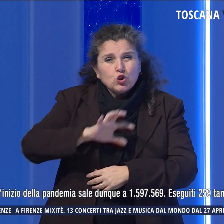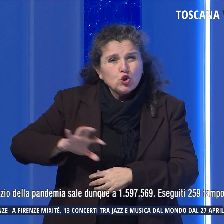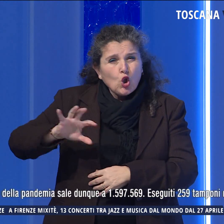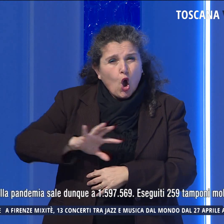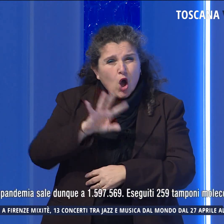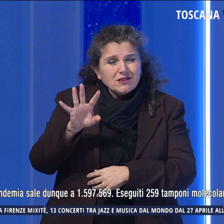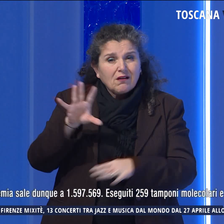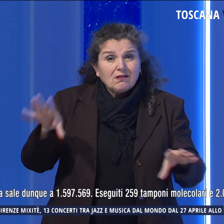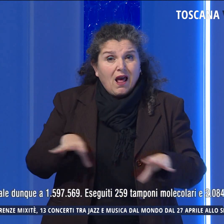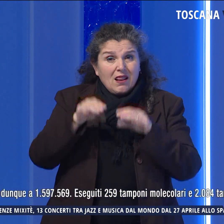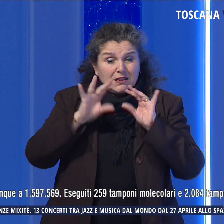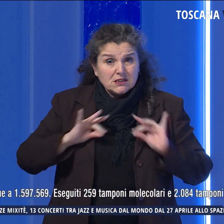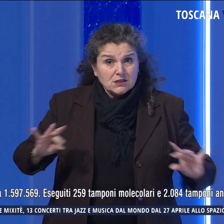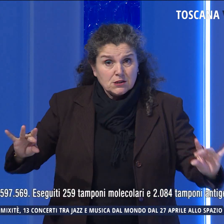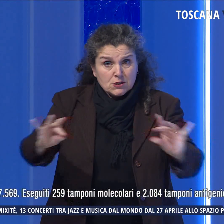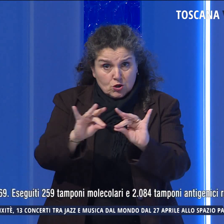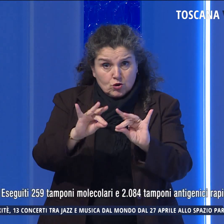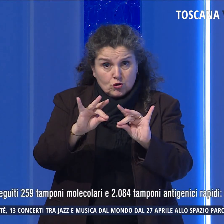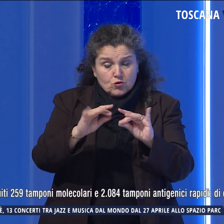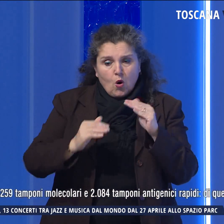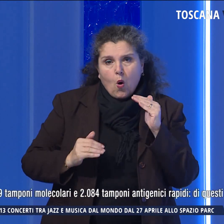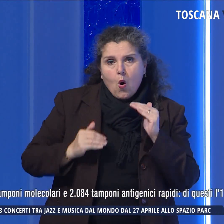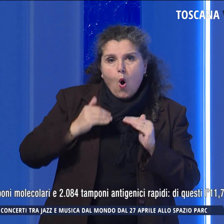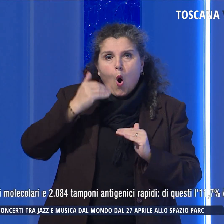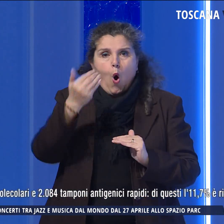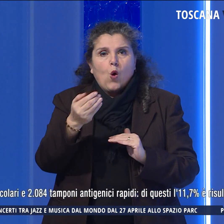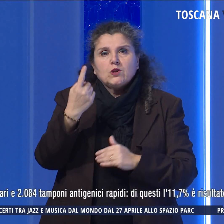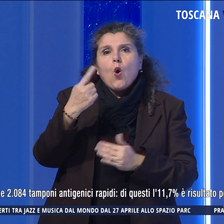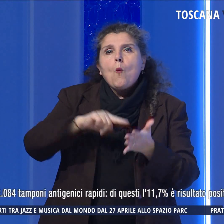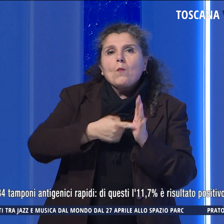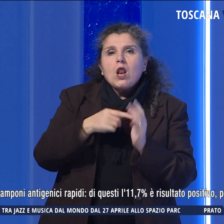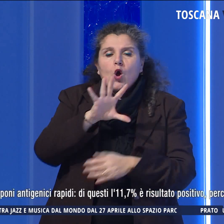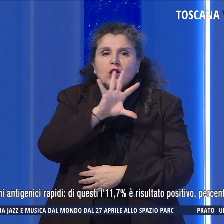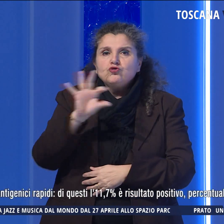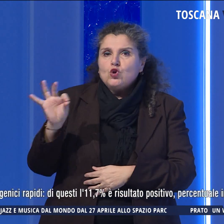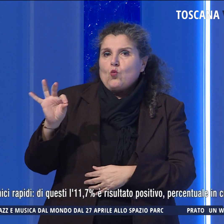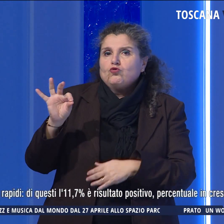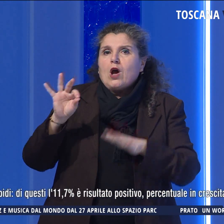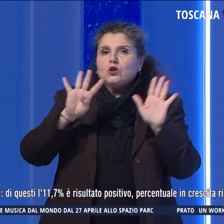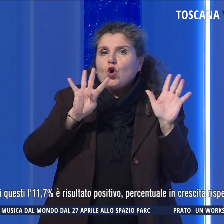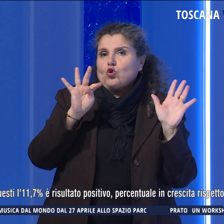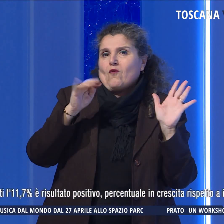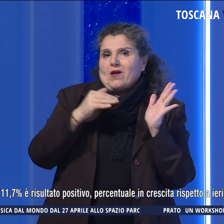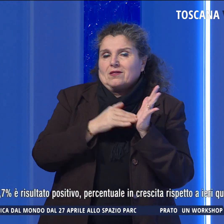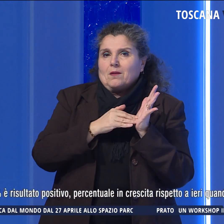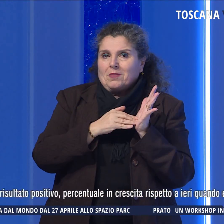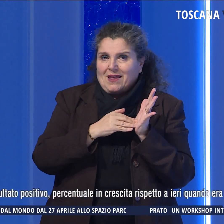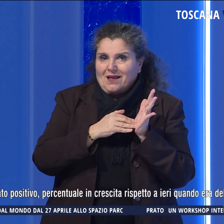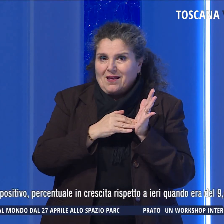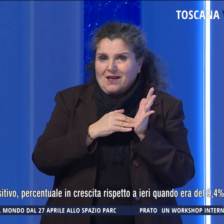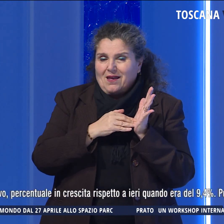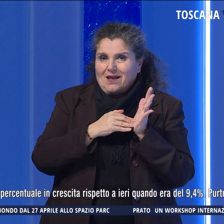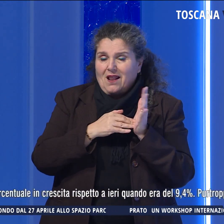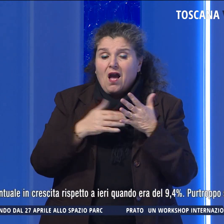dall'inizio della pandemia, sale dunque a oltre 1 milione e 590 mila. Sono